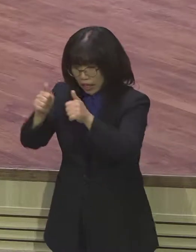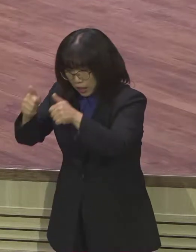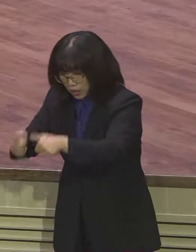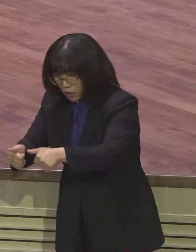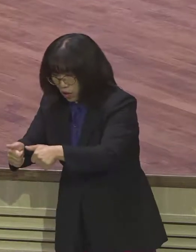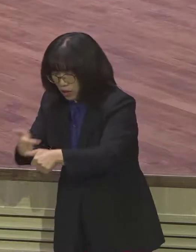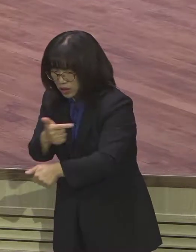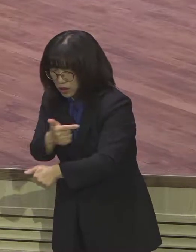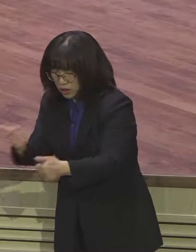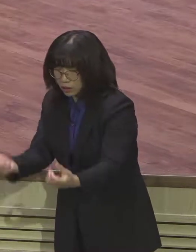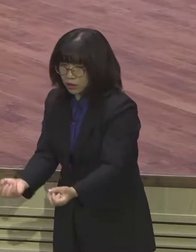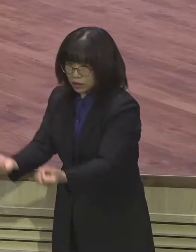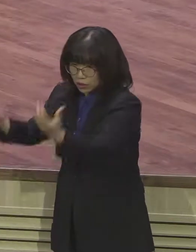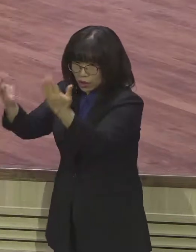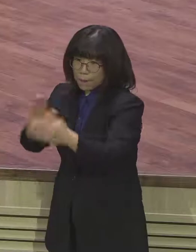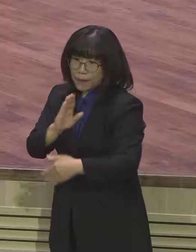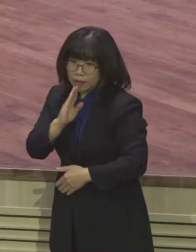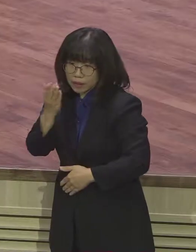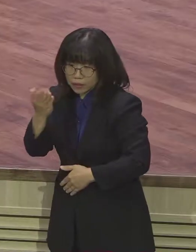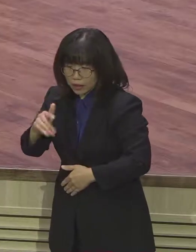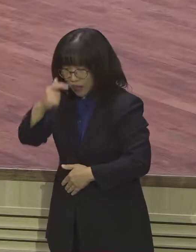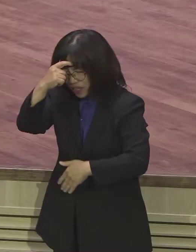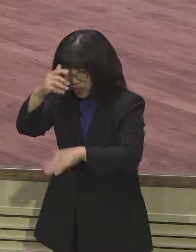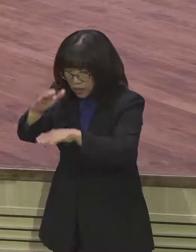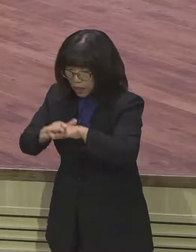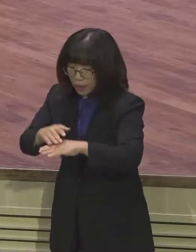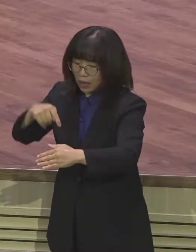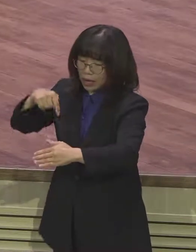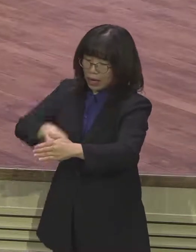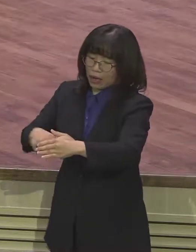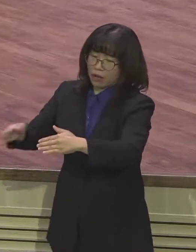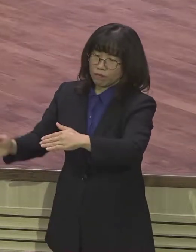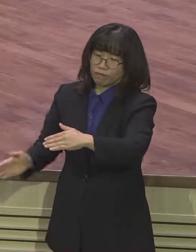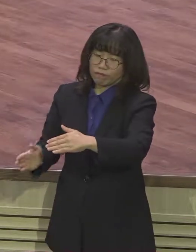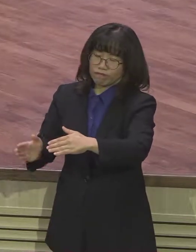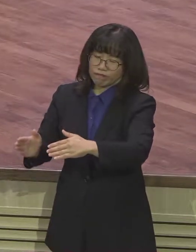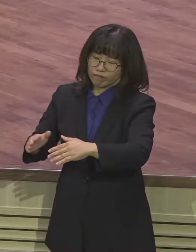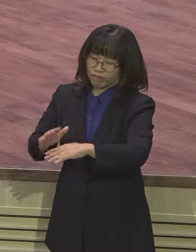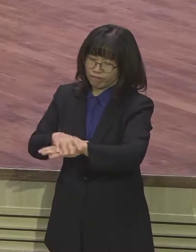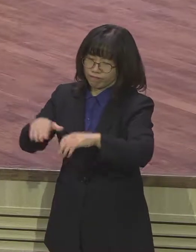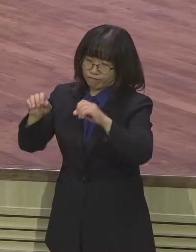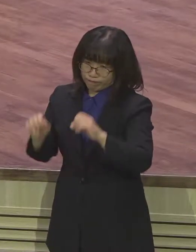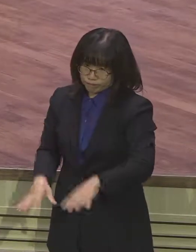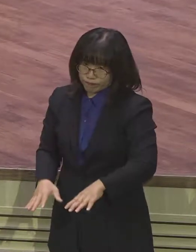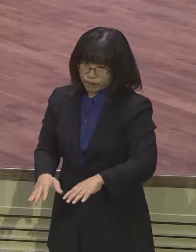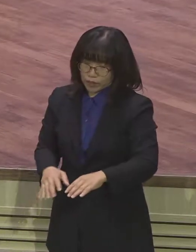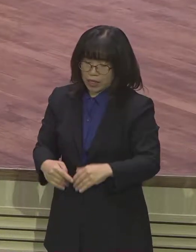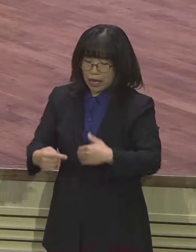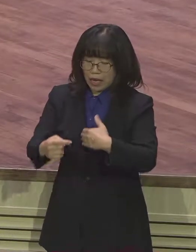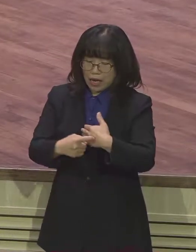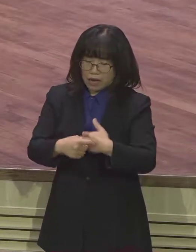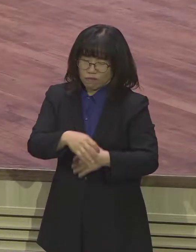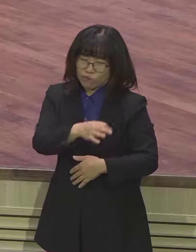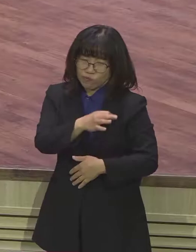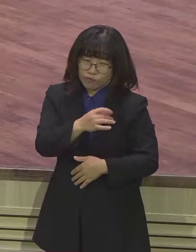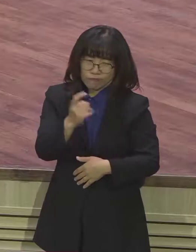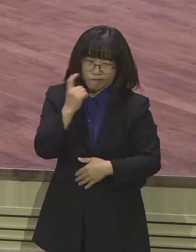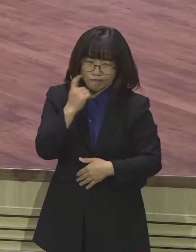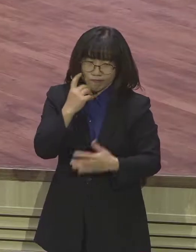정작 그 예배는 굉장히 형식적이고 가증적인 예배였습니다. 따라서 하나님께서 이스라엘의